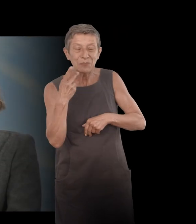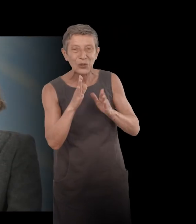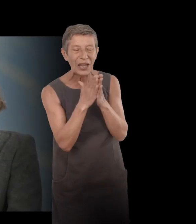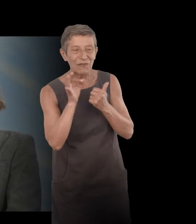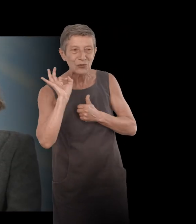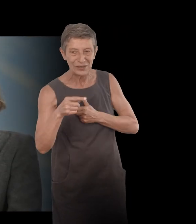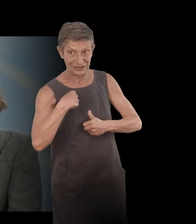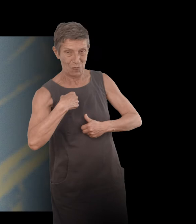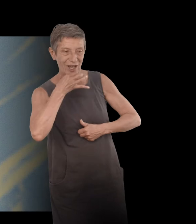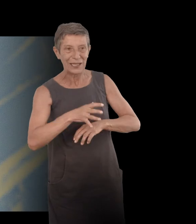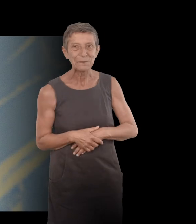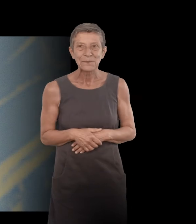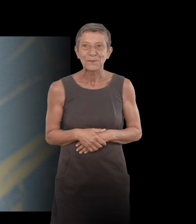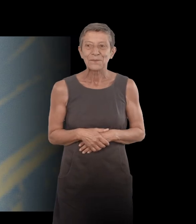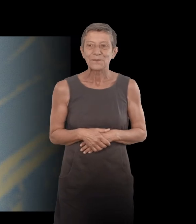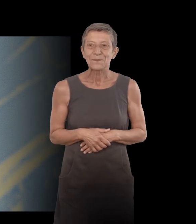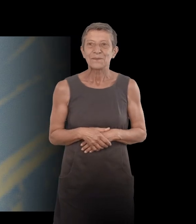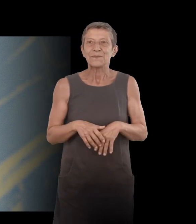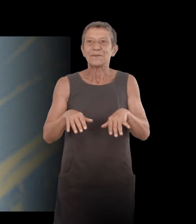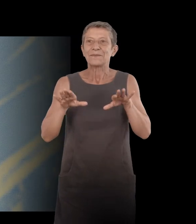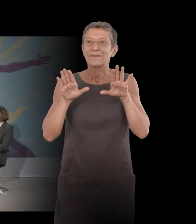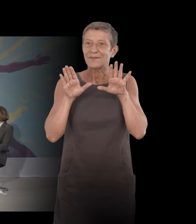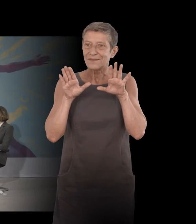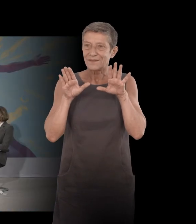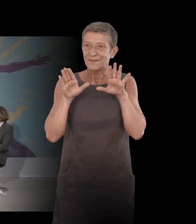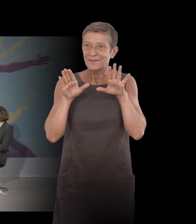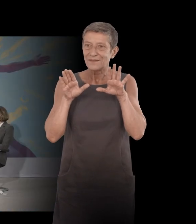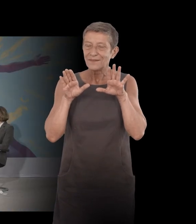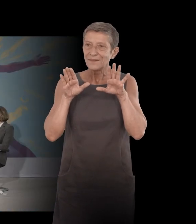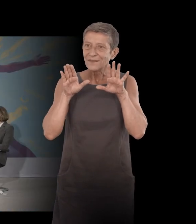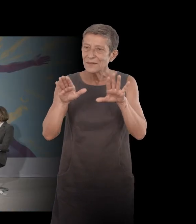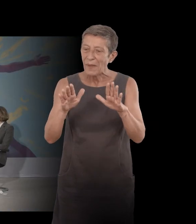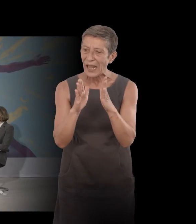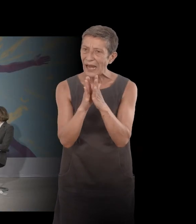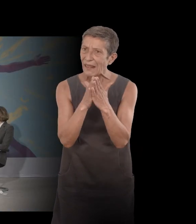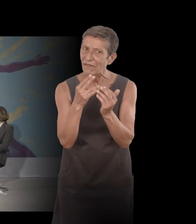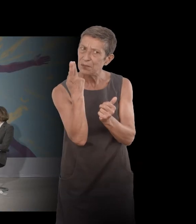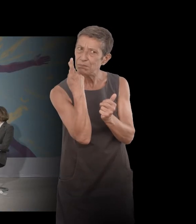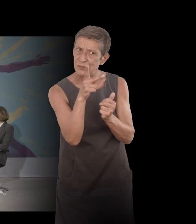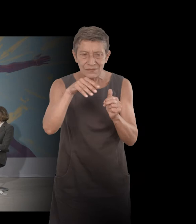En tout cas, dans votre livre, vous dites nous, souvent vous utilisez le pronom nous